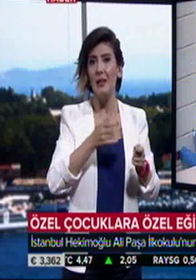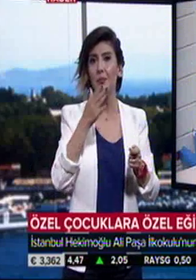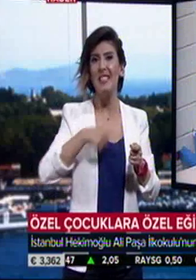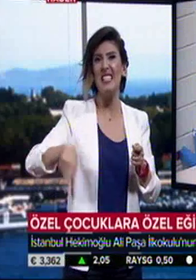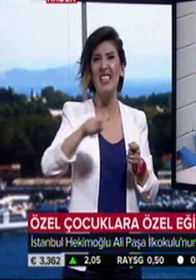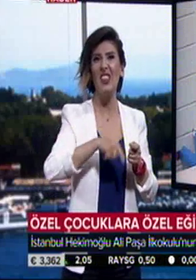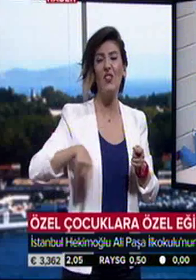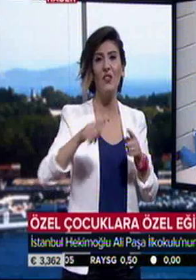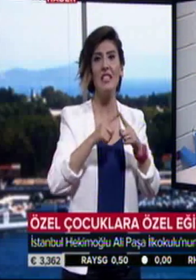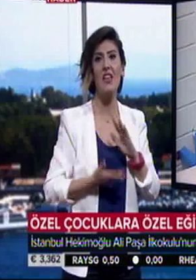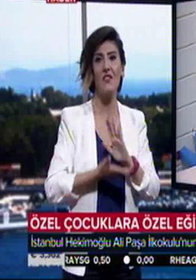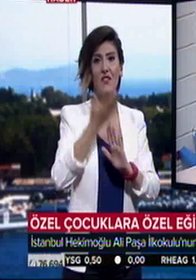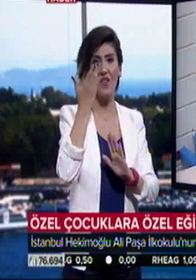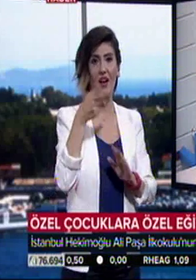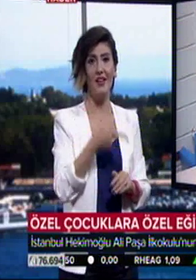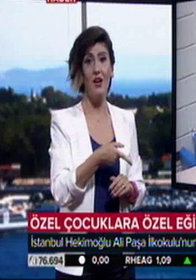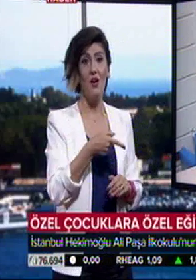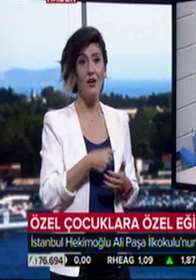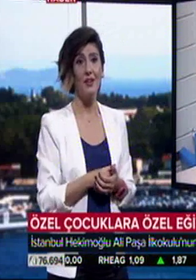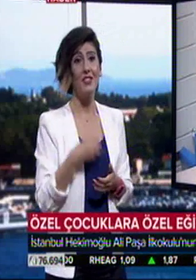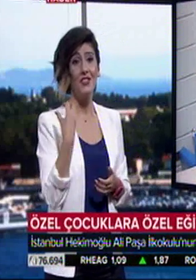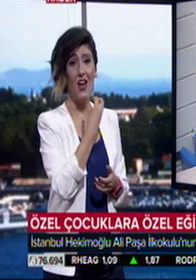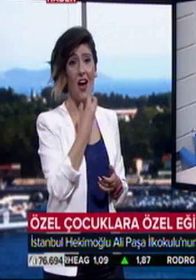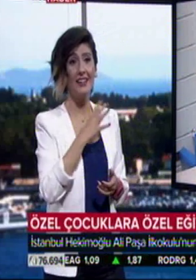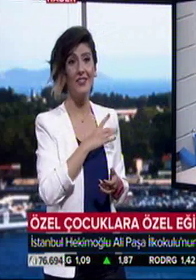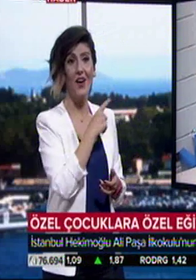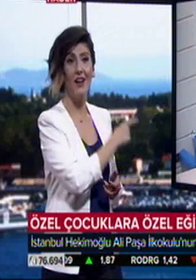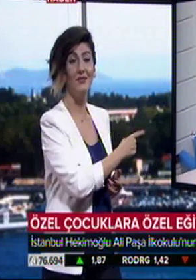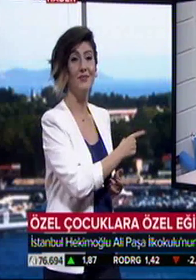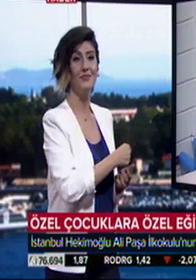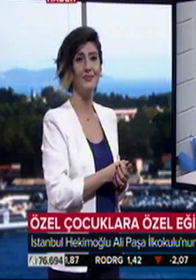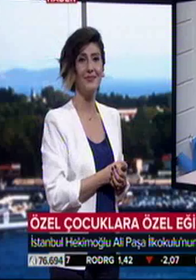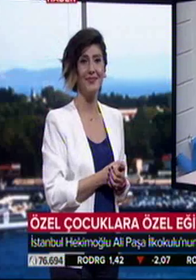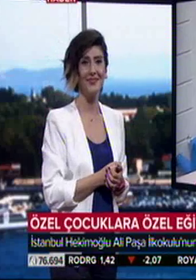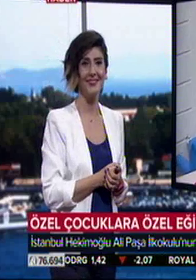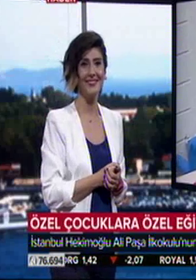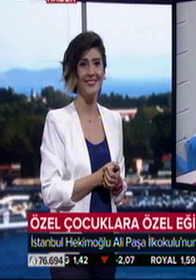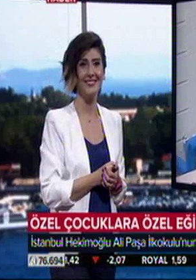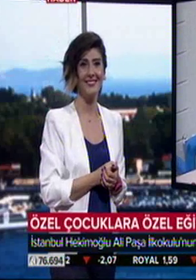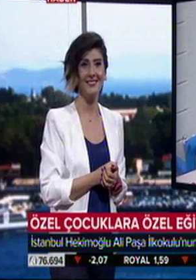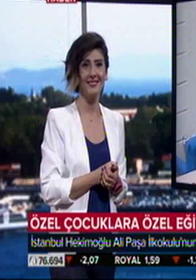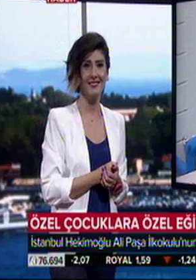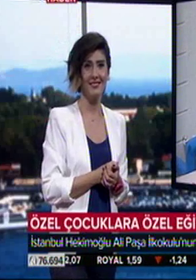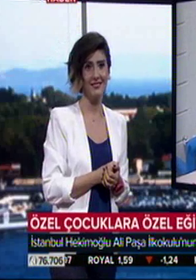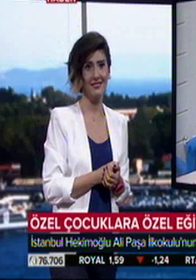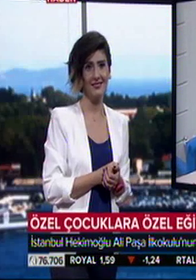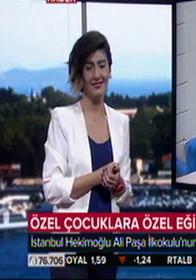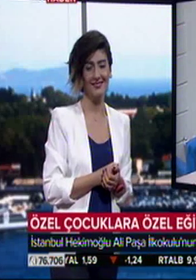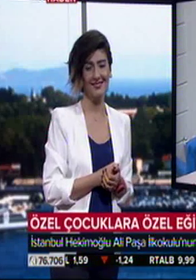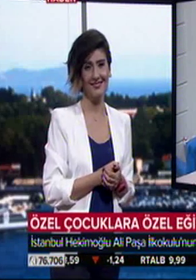masu al anlat baba içinde tüm sevdiklerin içinde